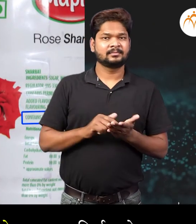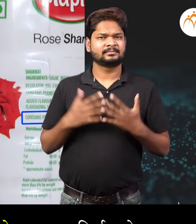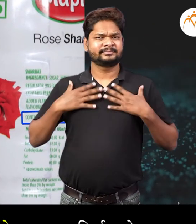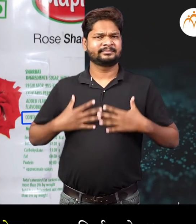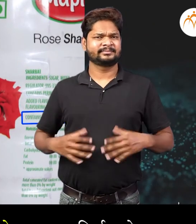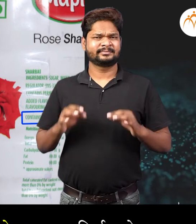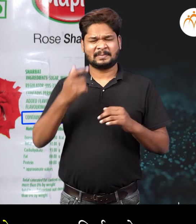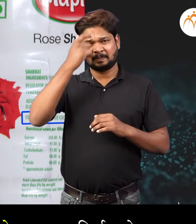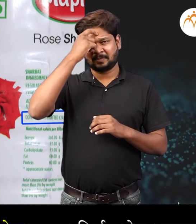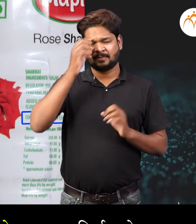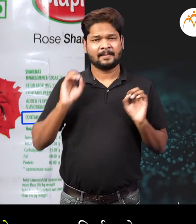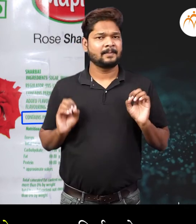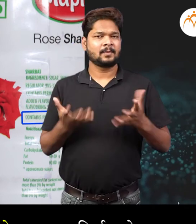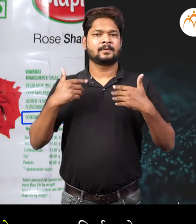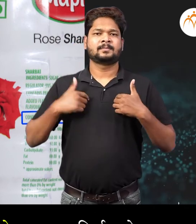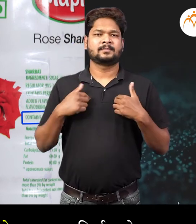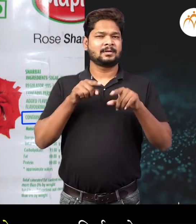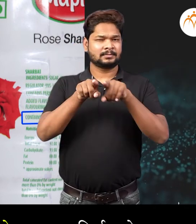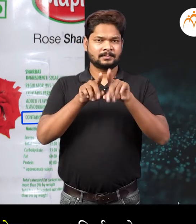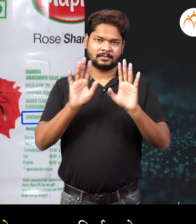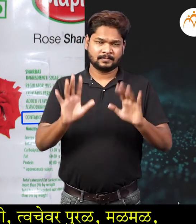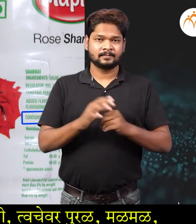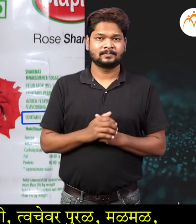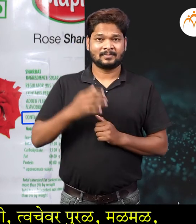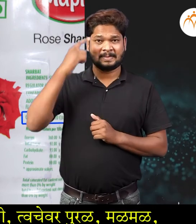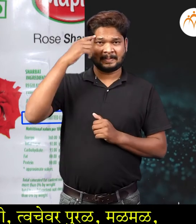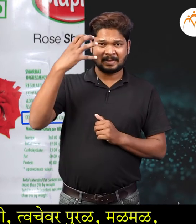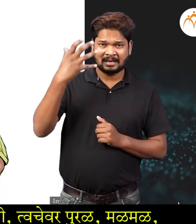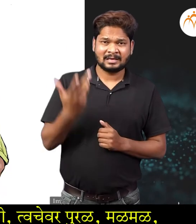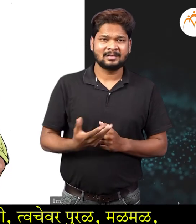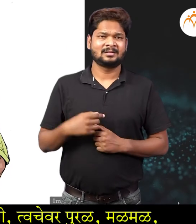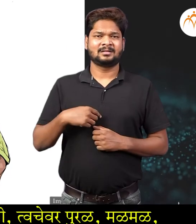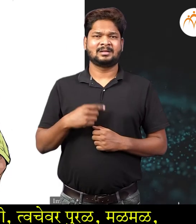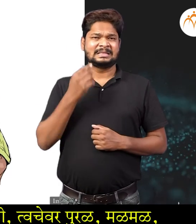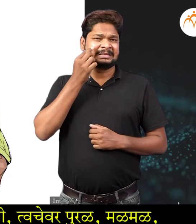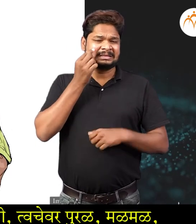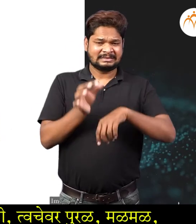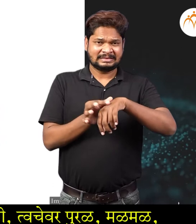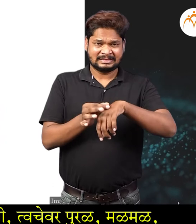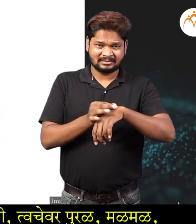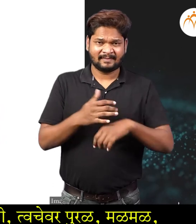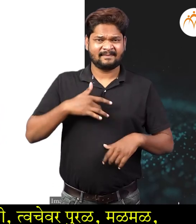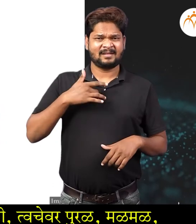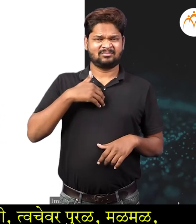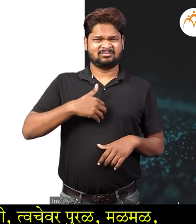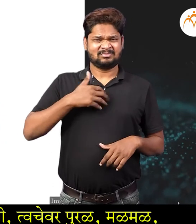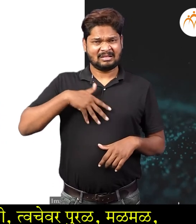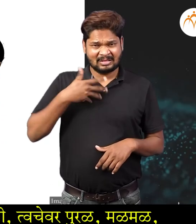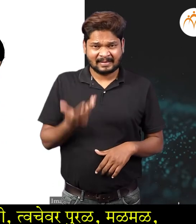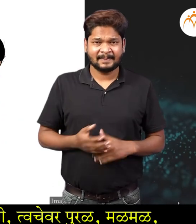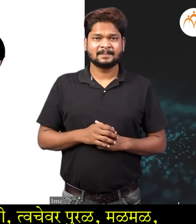अनेक आरोग्य समस्या निर्माण हूँ शक्तात उधारनार्थ जसेकी डोके दुखी, त्वचेवर पुरल,